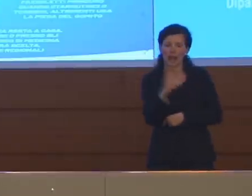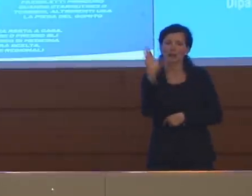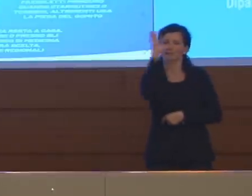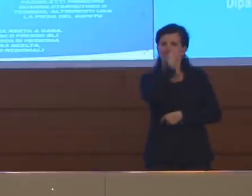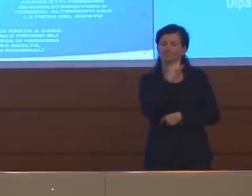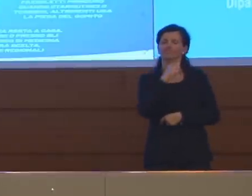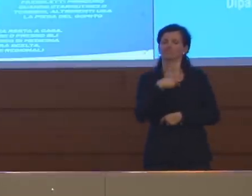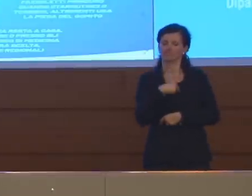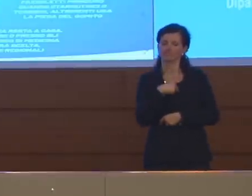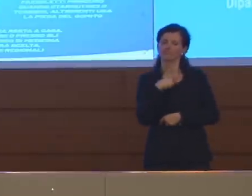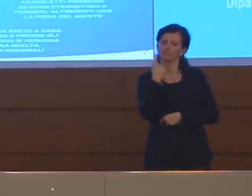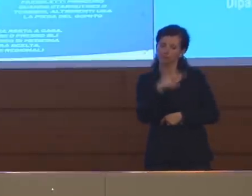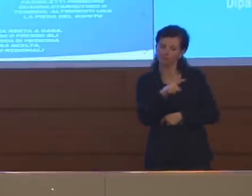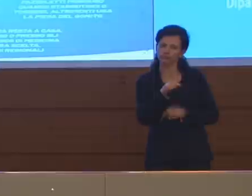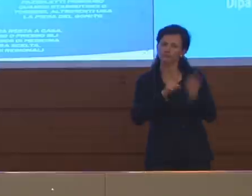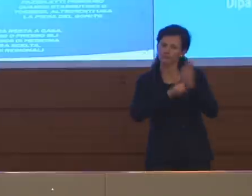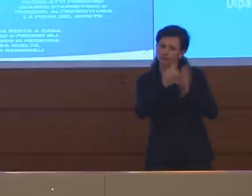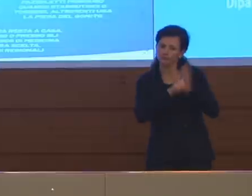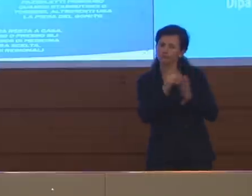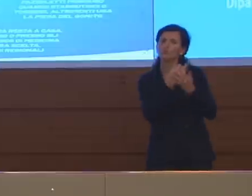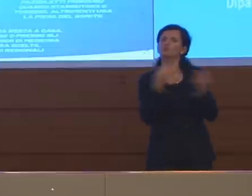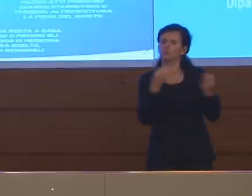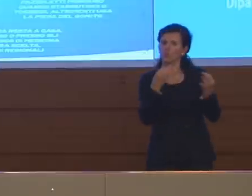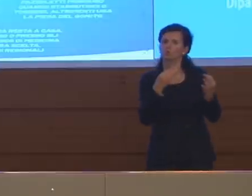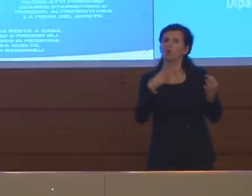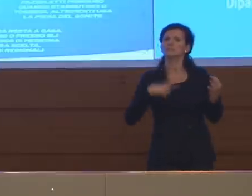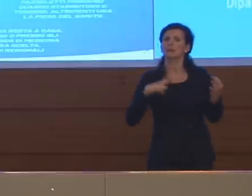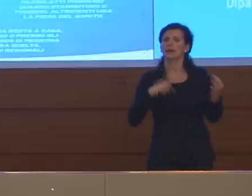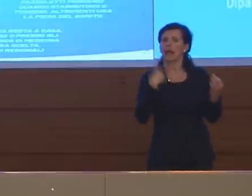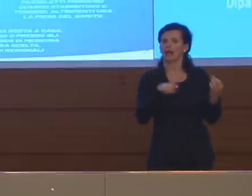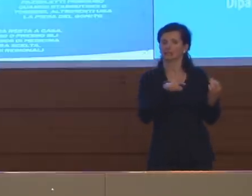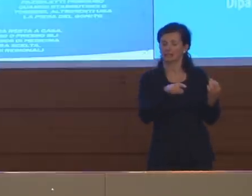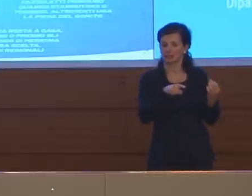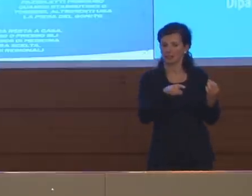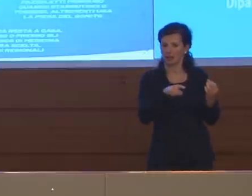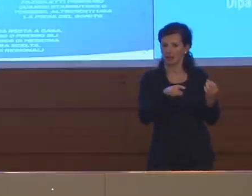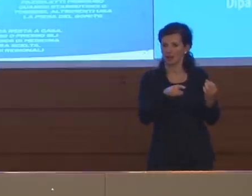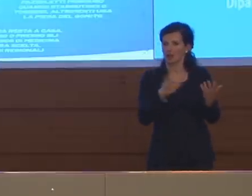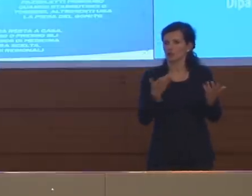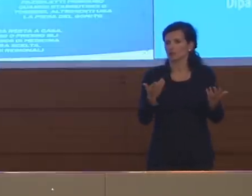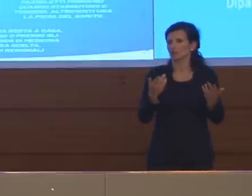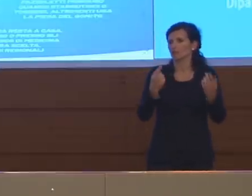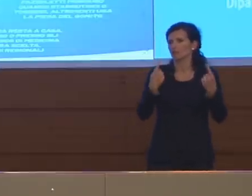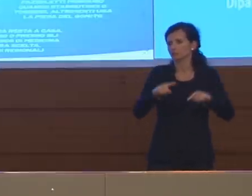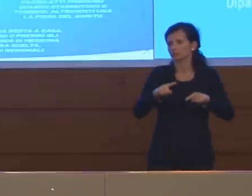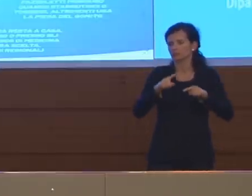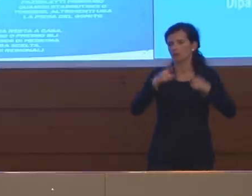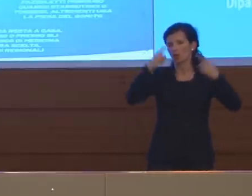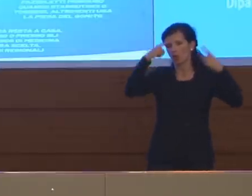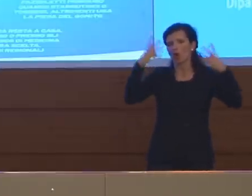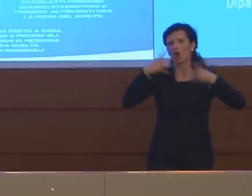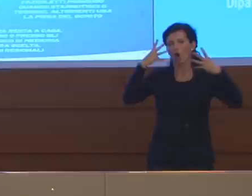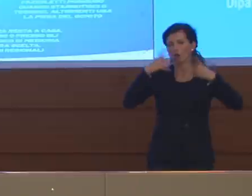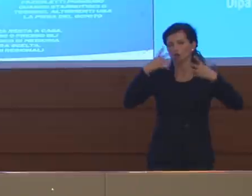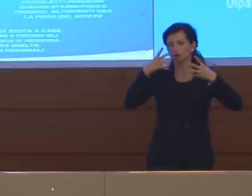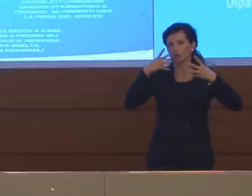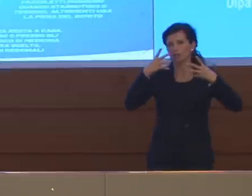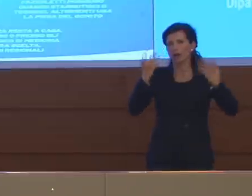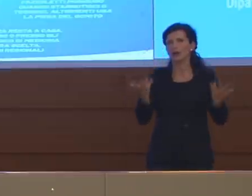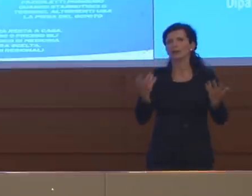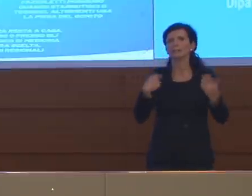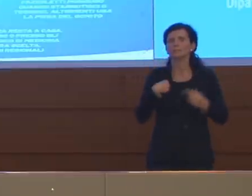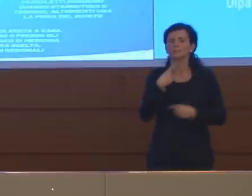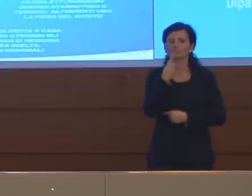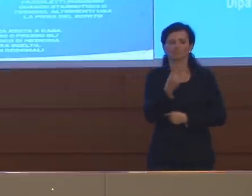in atto effettivamente ottiene i risultati che noi ci aspettiamo. Questo è in qualche modo la logica, io identifico una